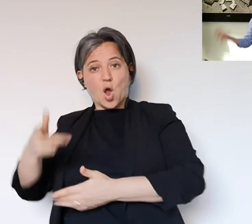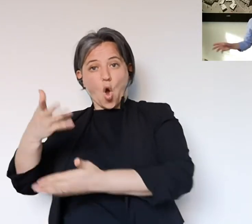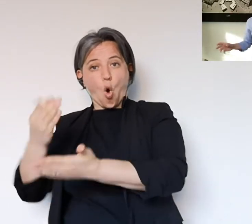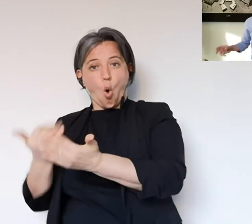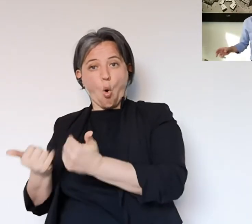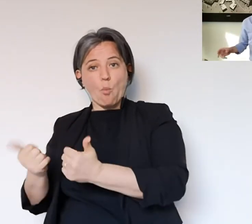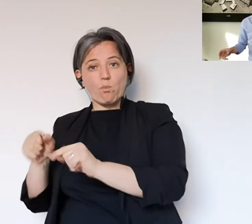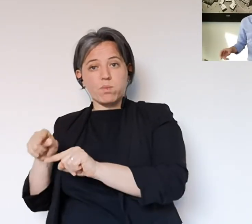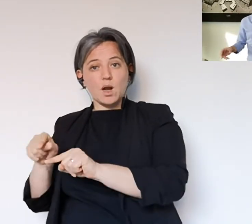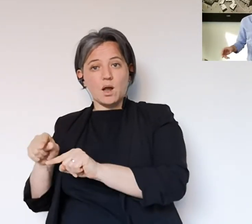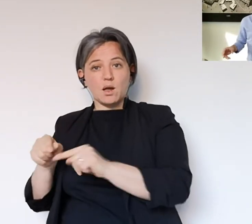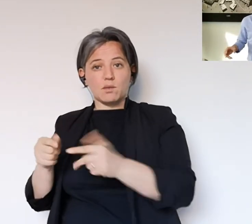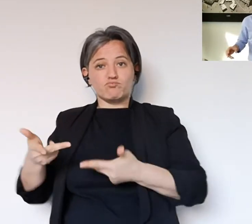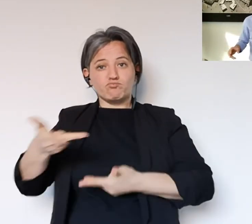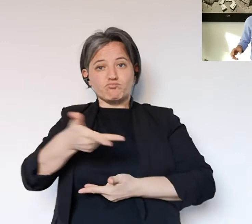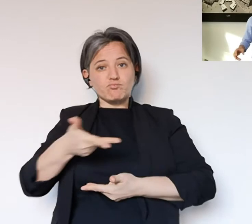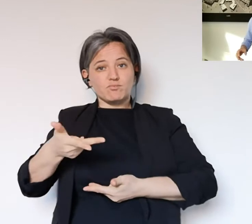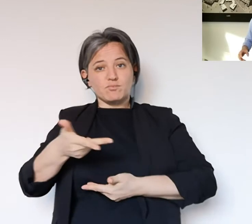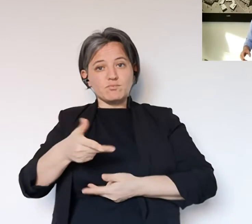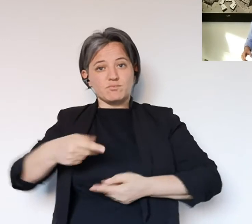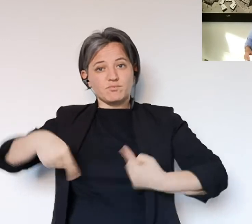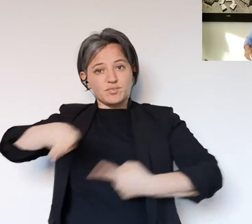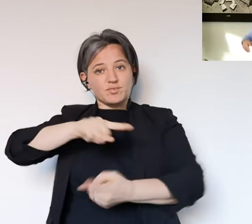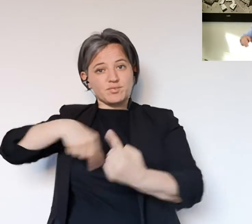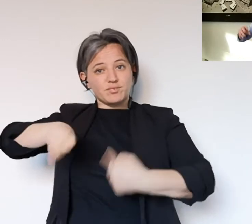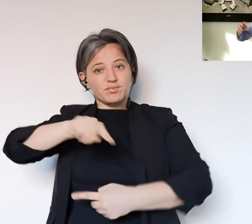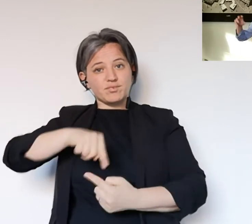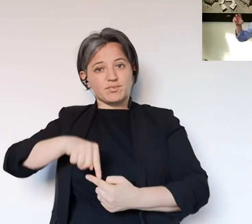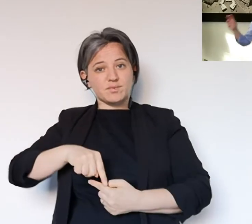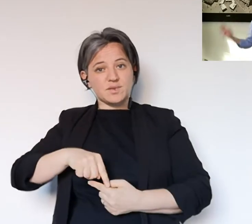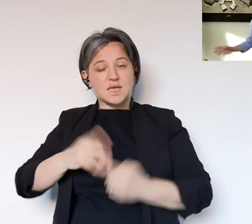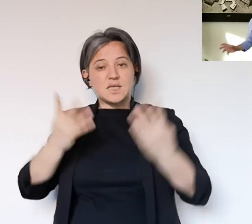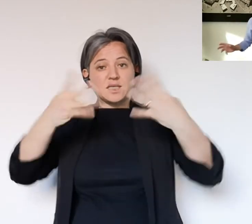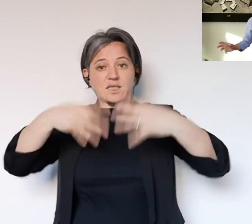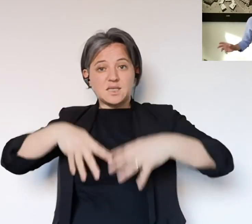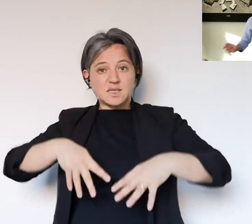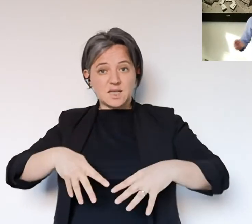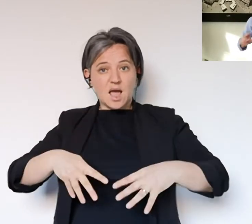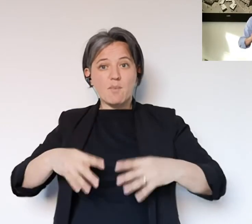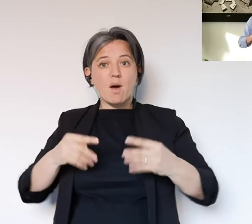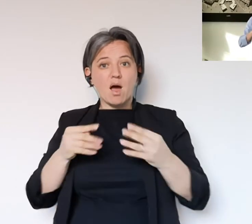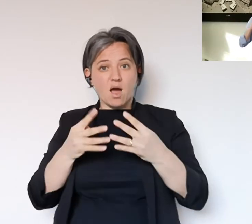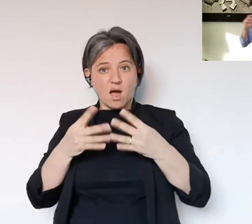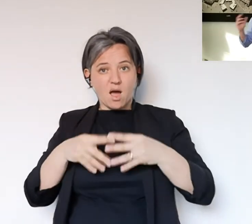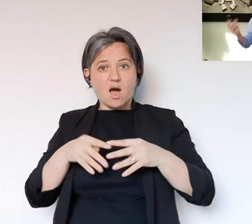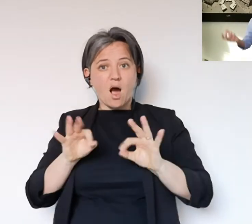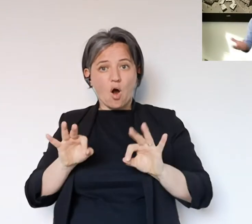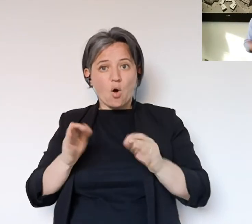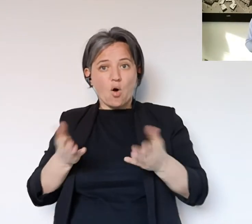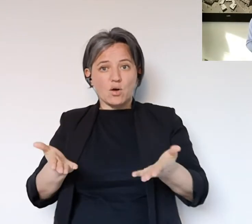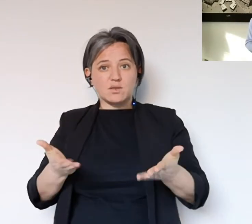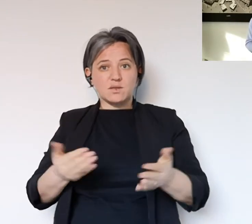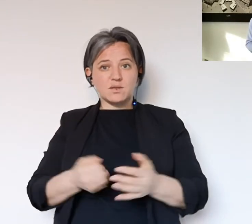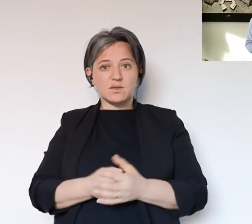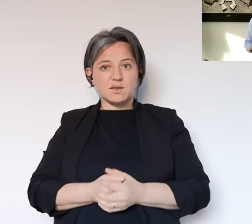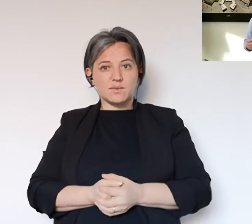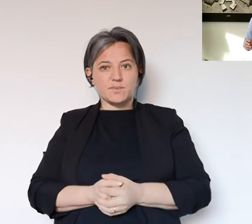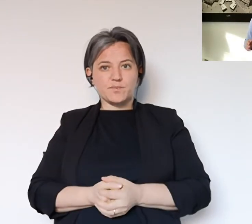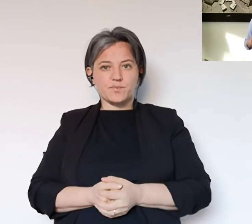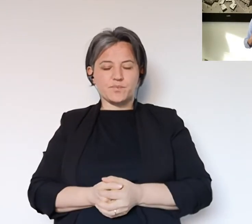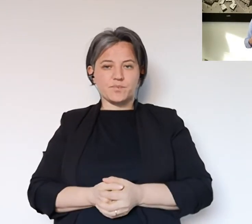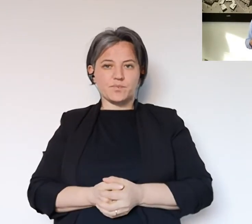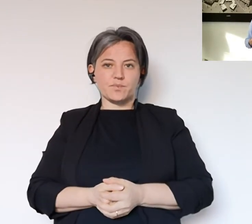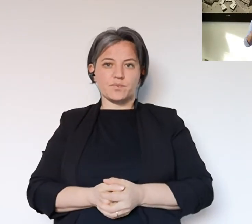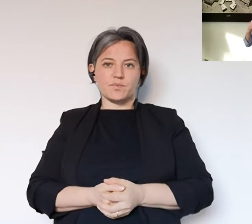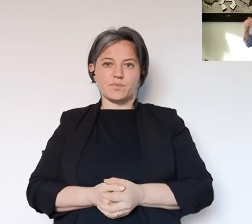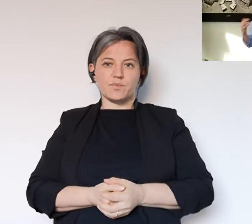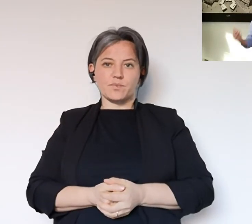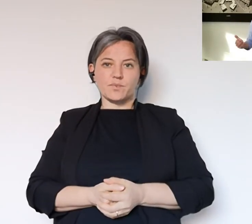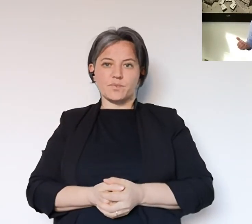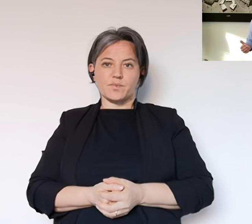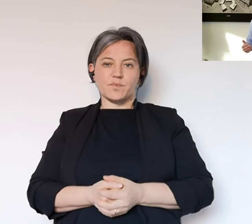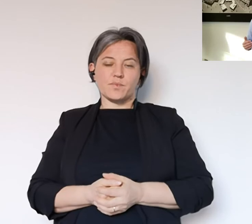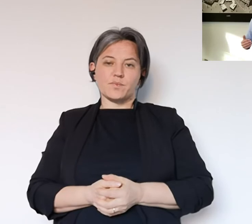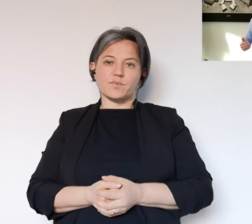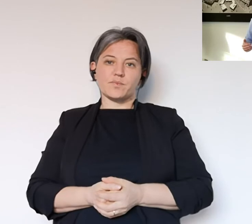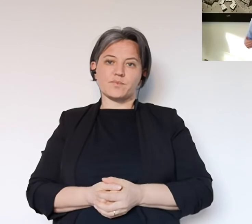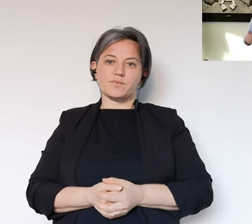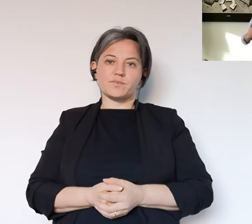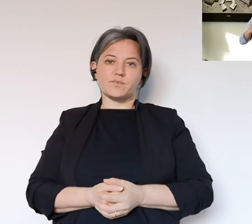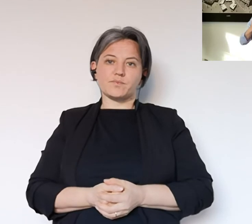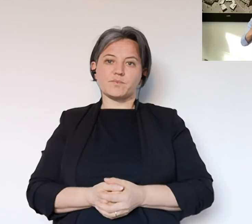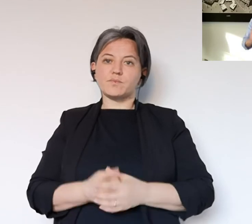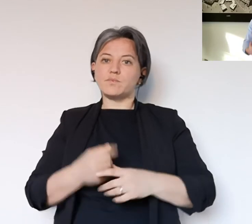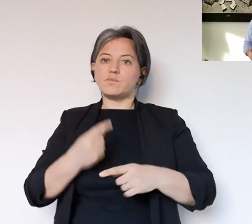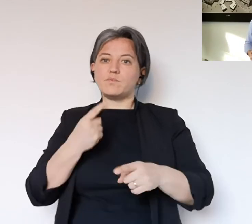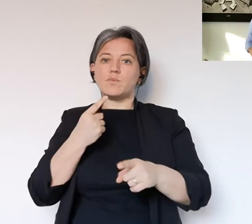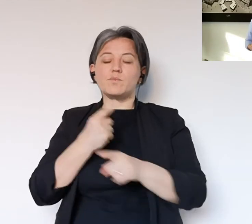se c'è qualcuno che produce ci vuole qualcuno che vende, ci vuole anche qualcuno che compra. Nel sistema più complessivo questa cosa può stare insieme